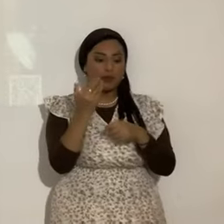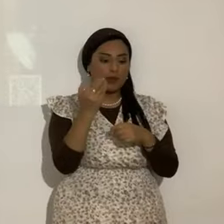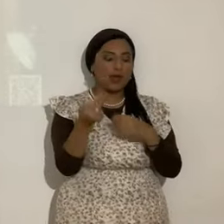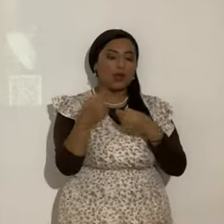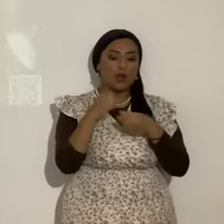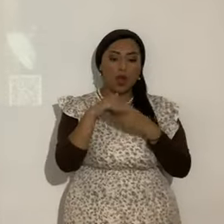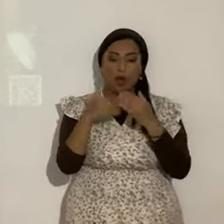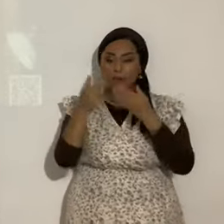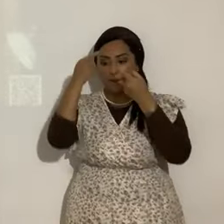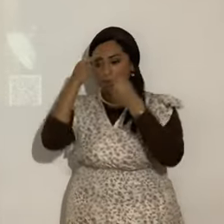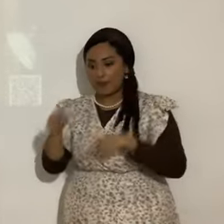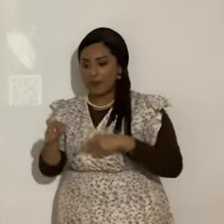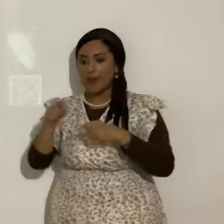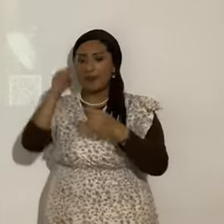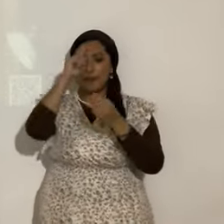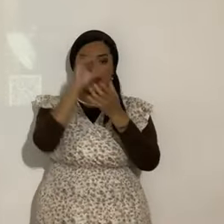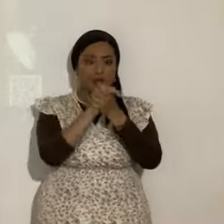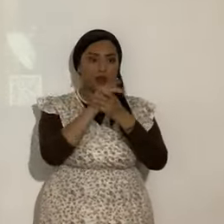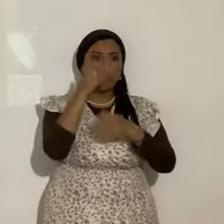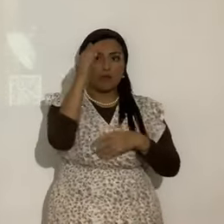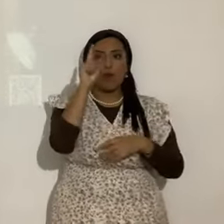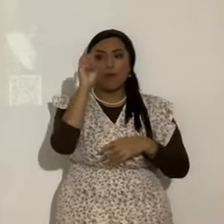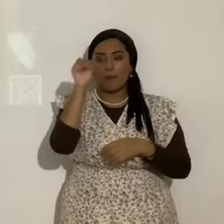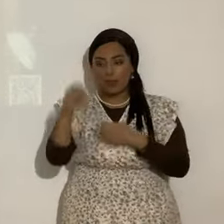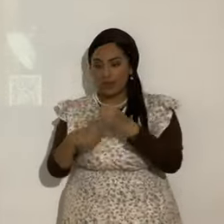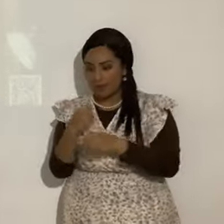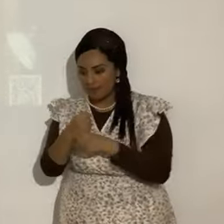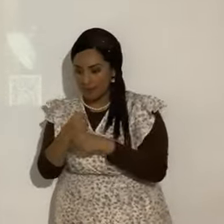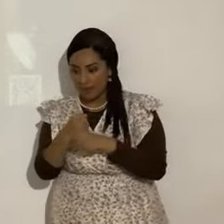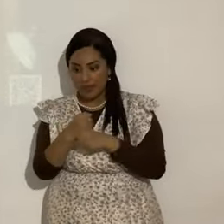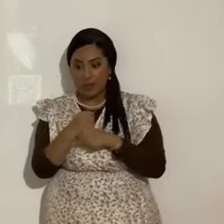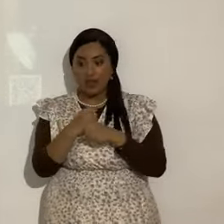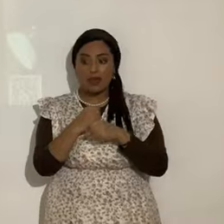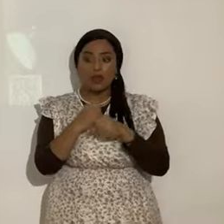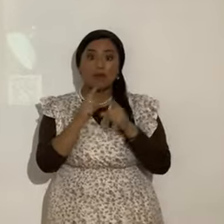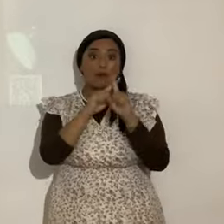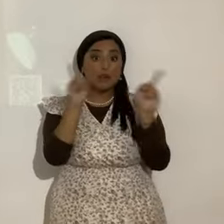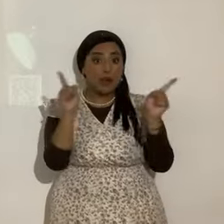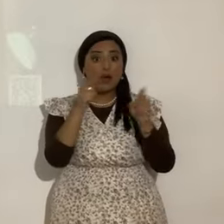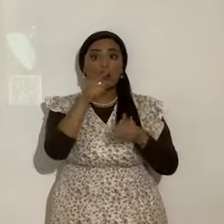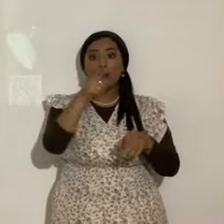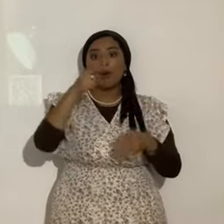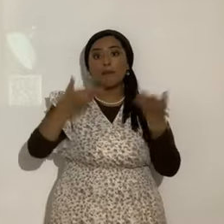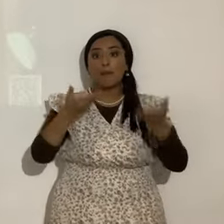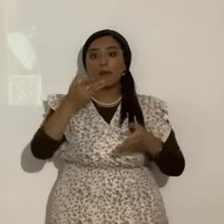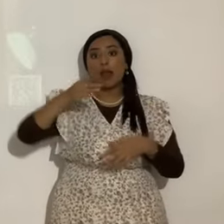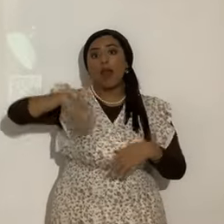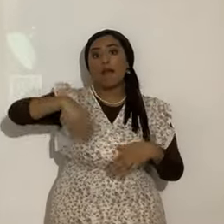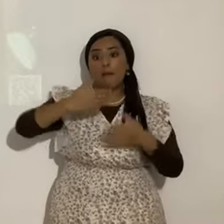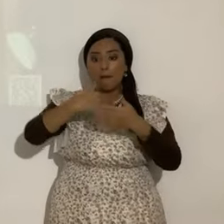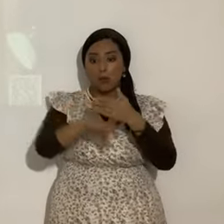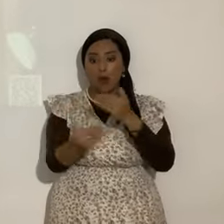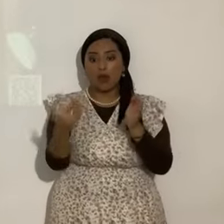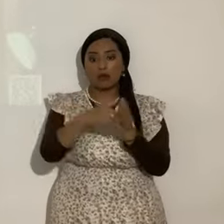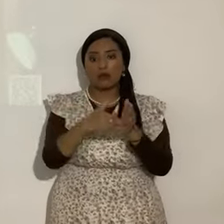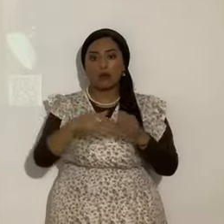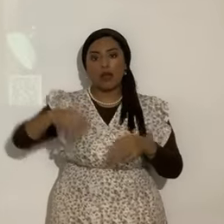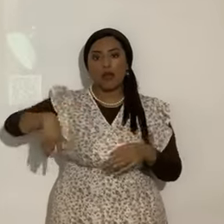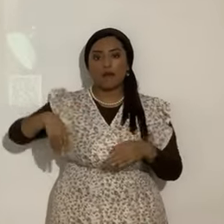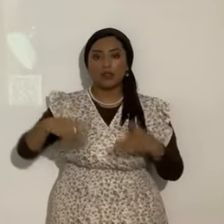pactos. Puedes creer en el milenio. Que es el reino venidero. Sin haber nacido de nuevo. Sin Eso